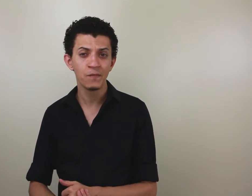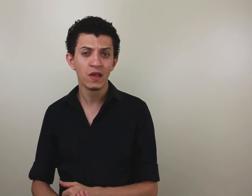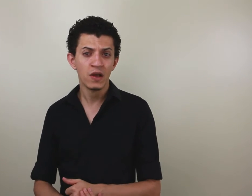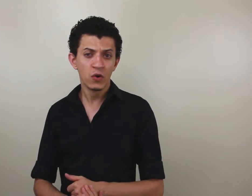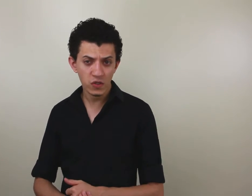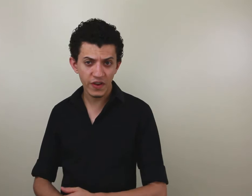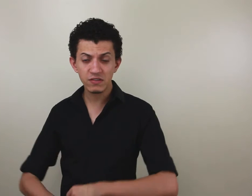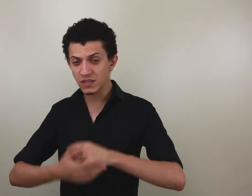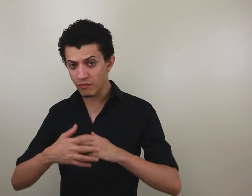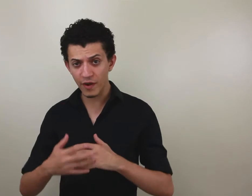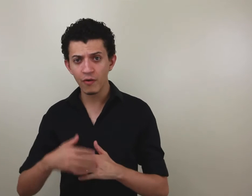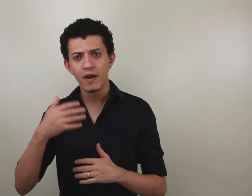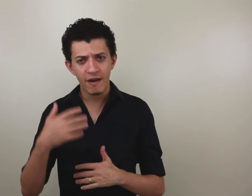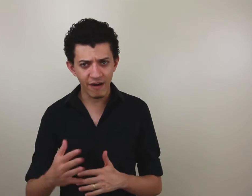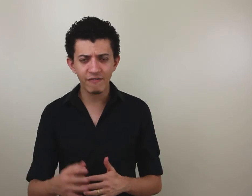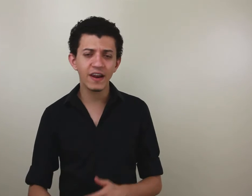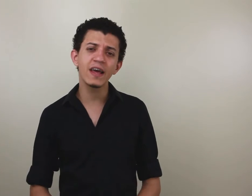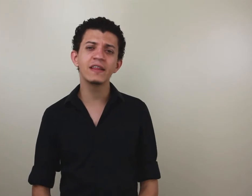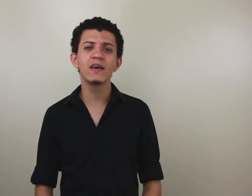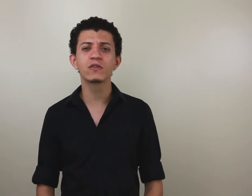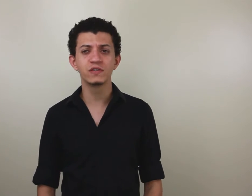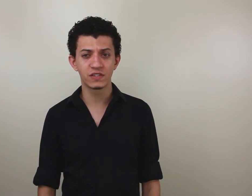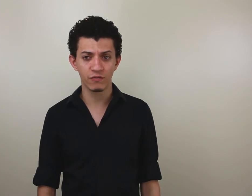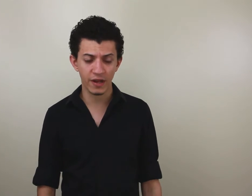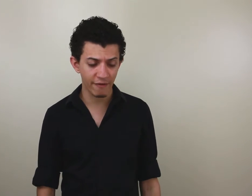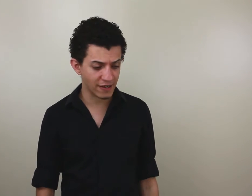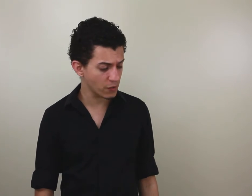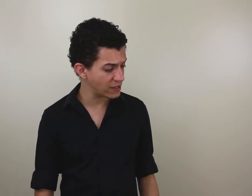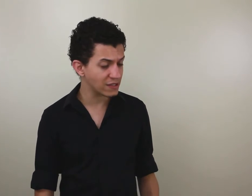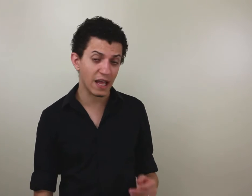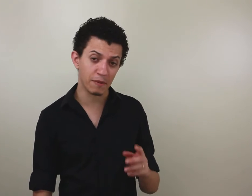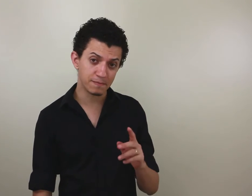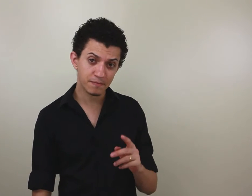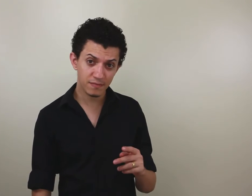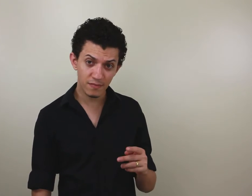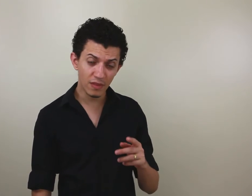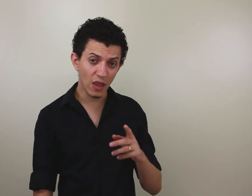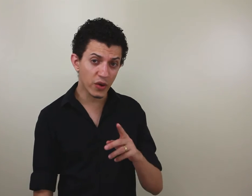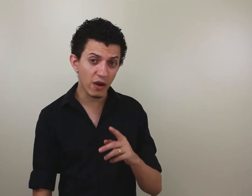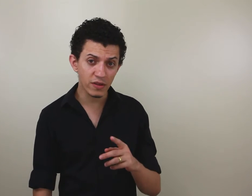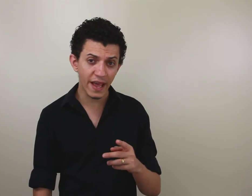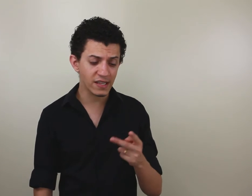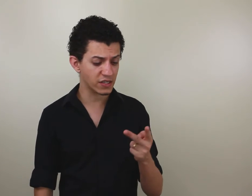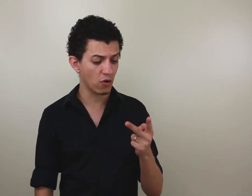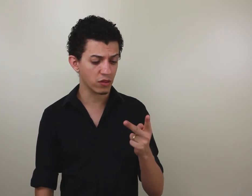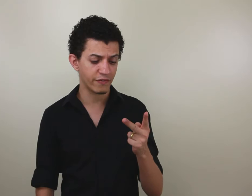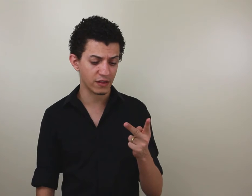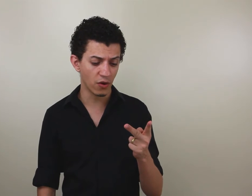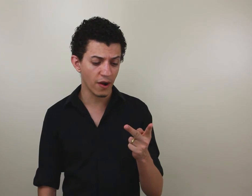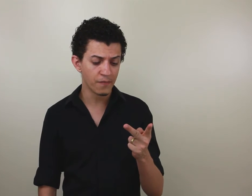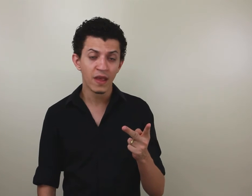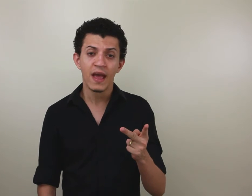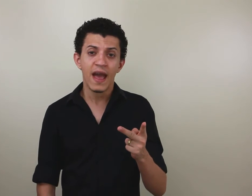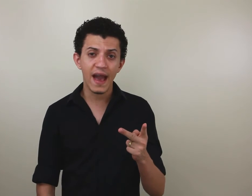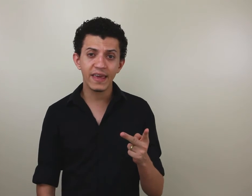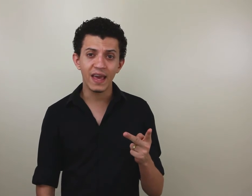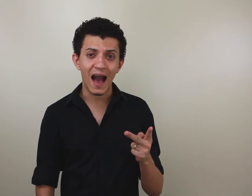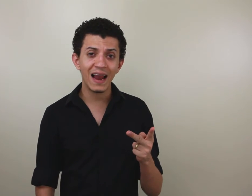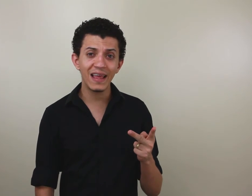nos vídeos. Se não viu, vai ver ainda em outros vídeos que eu vou gravar sobre esse tema. E o que acontece, outro fator, é que ali